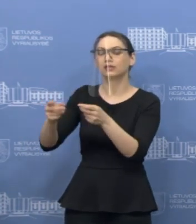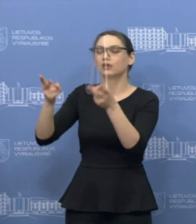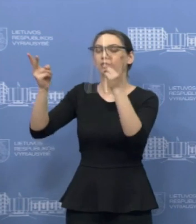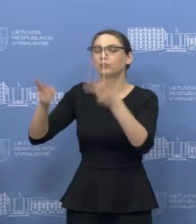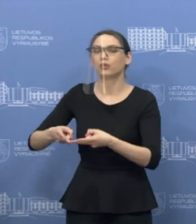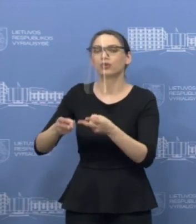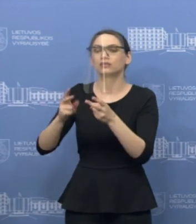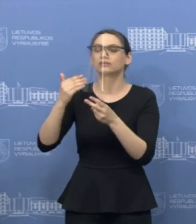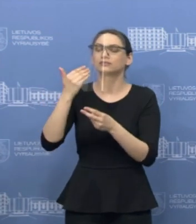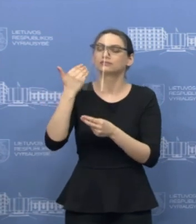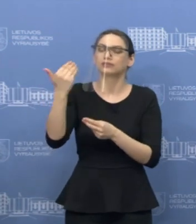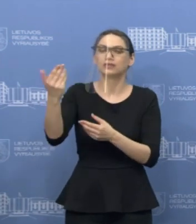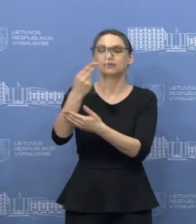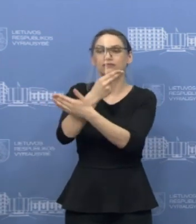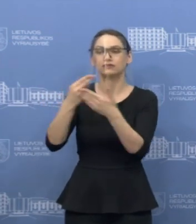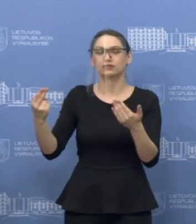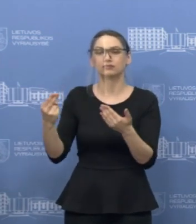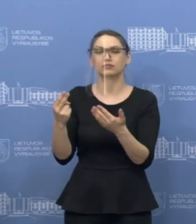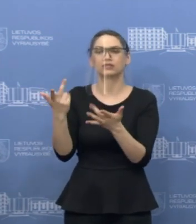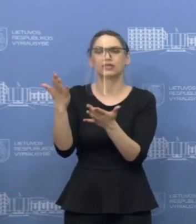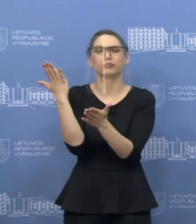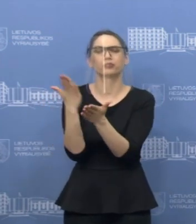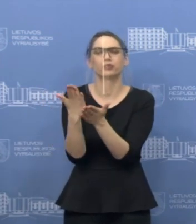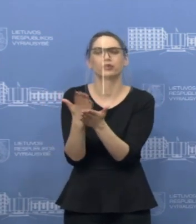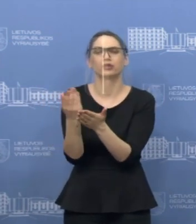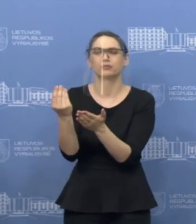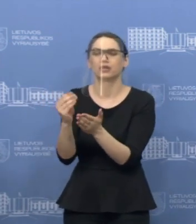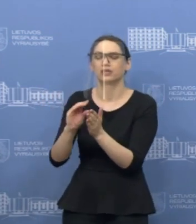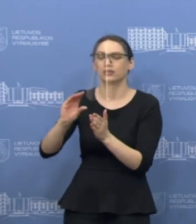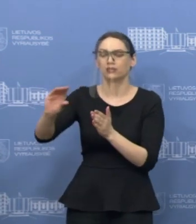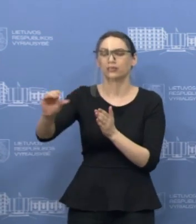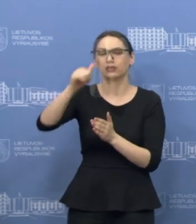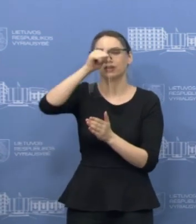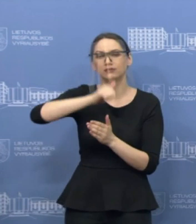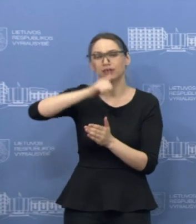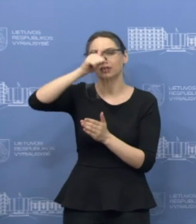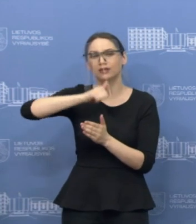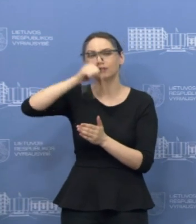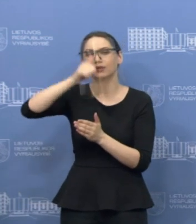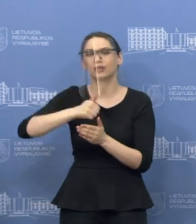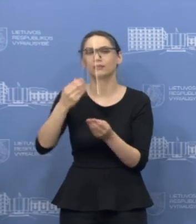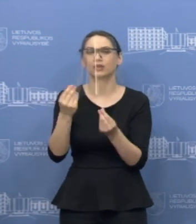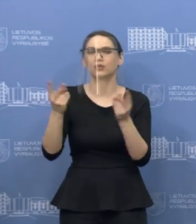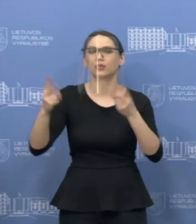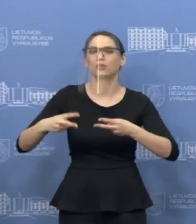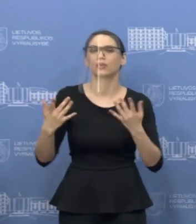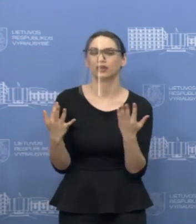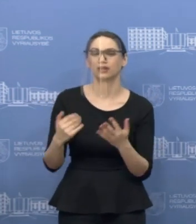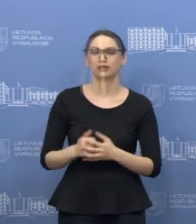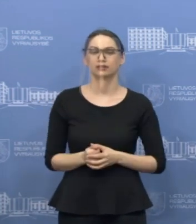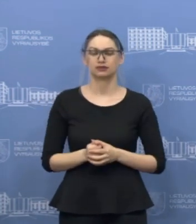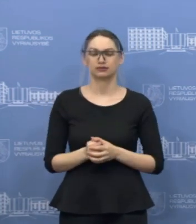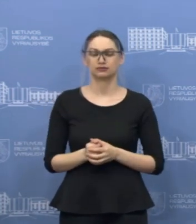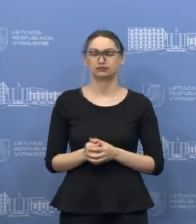jai reikėtų, pavadinkim, būtinųjų lėšų kas mėnesį. Ir tada sutarta